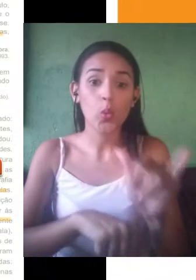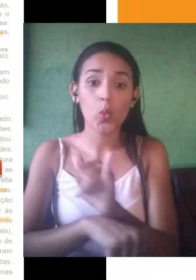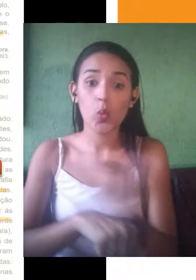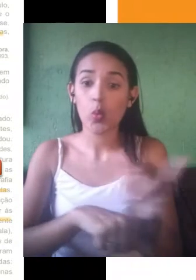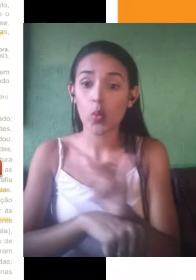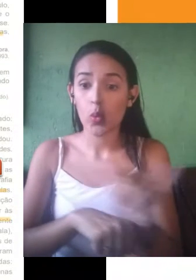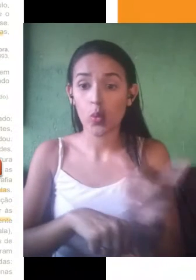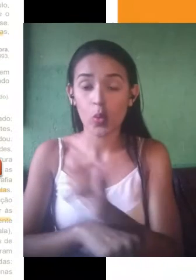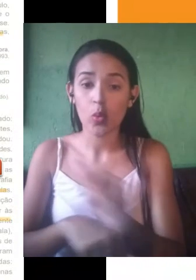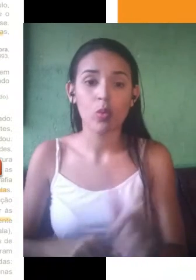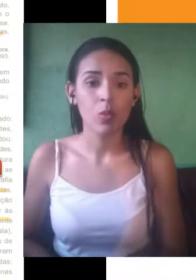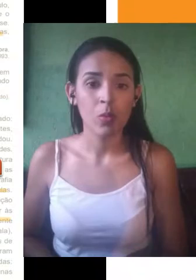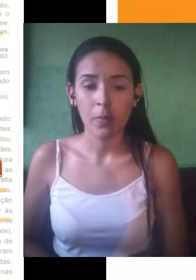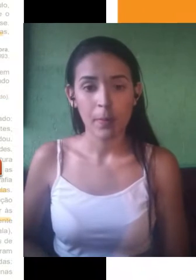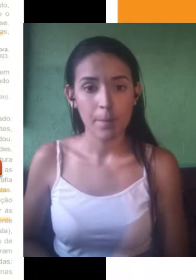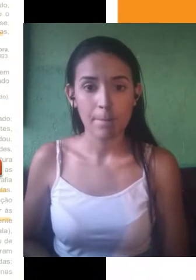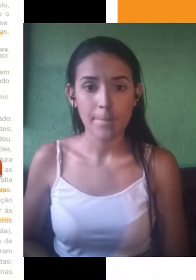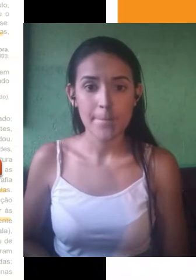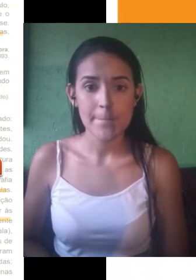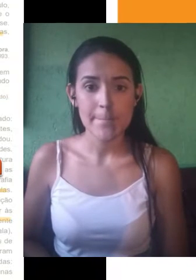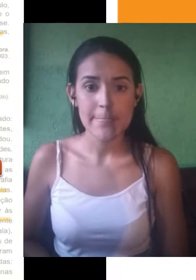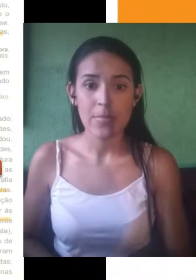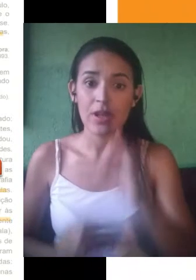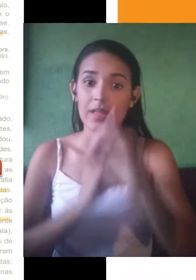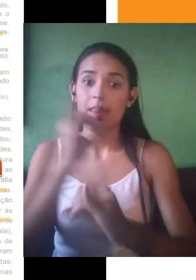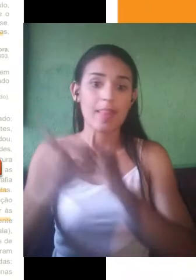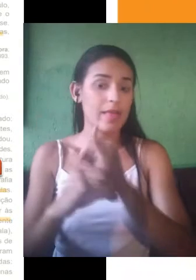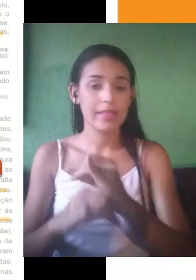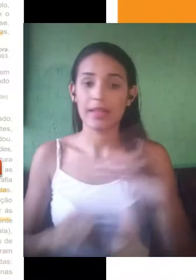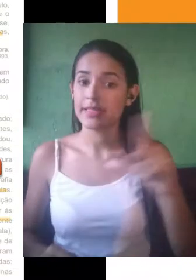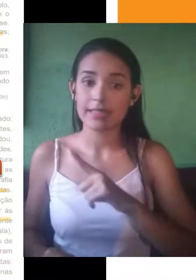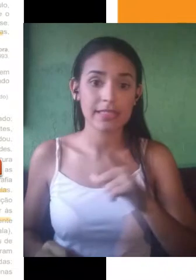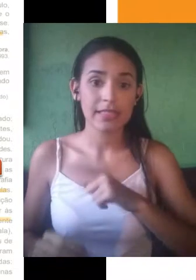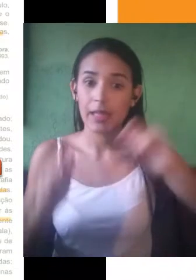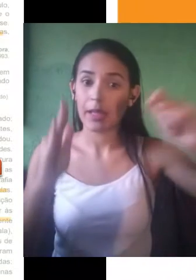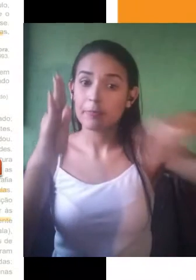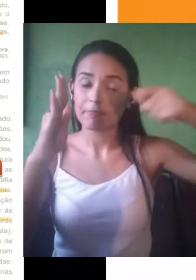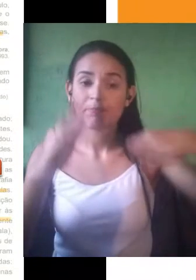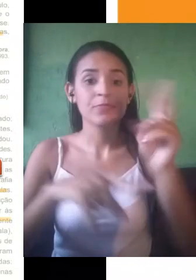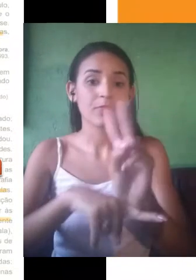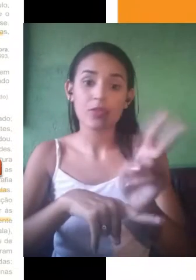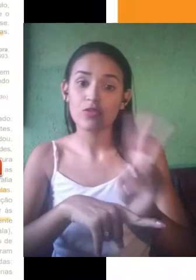divulgam filmes gratuitamente, que permitem que as pessoas baixem filmes